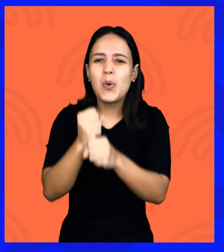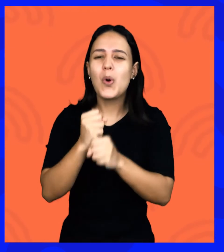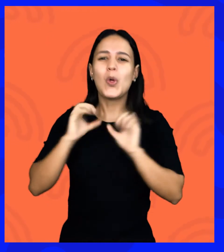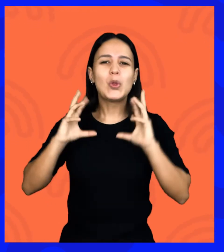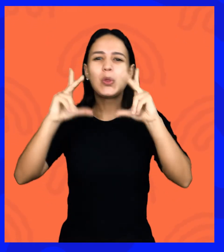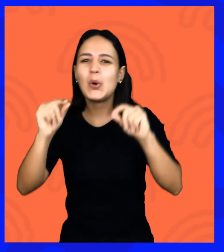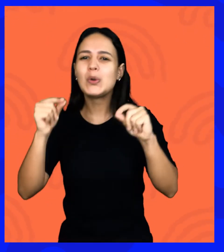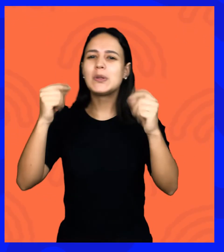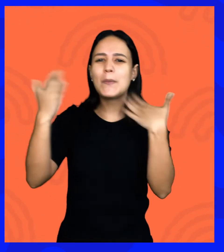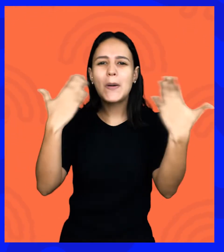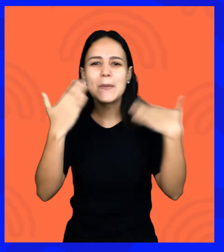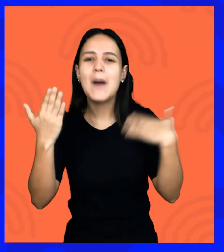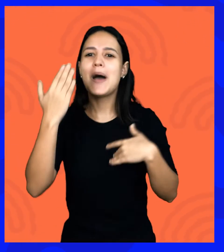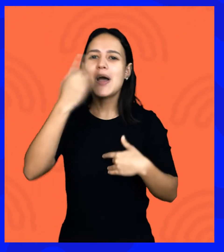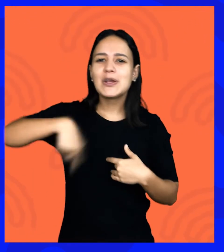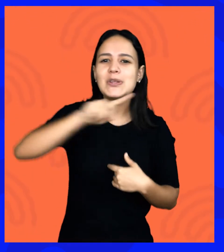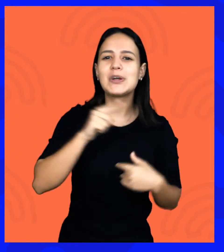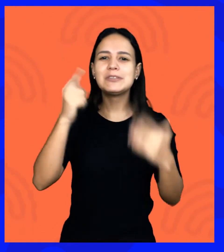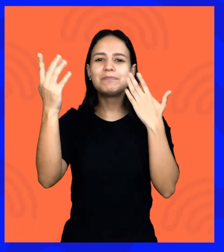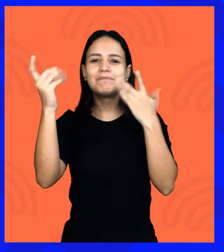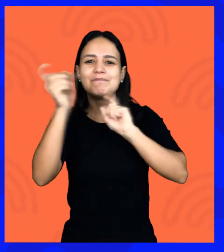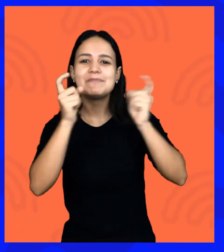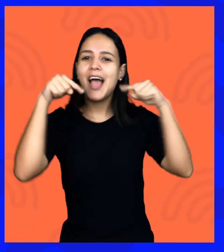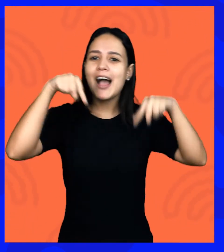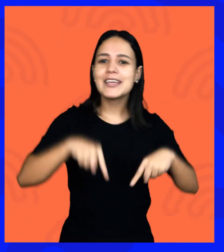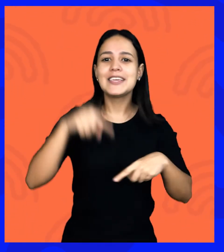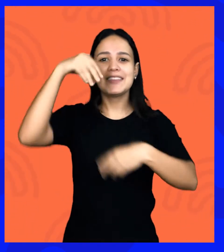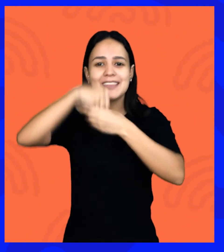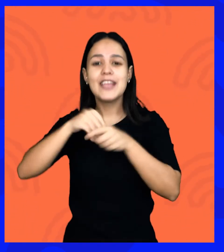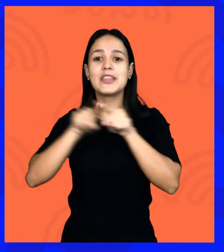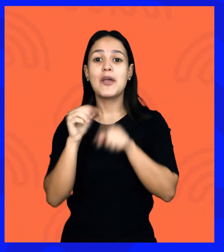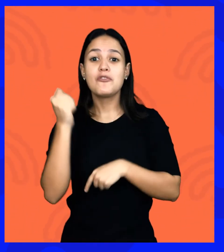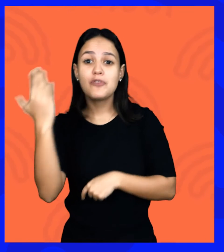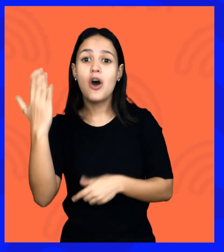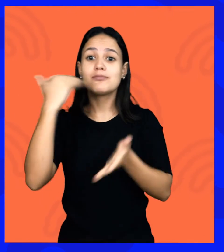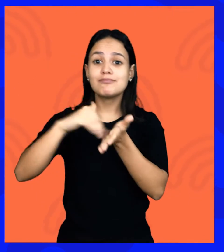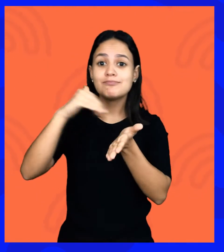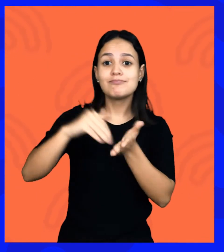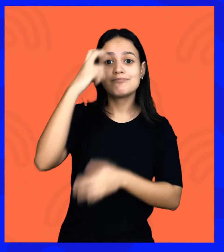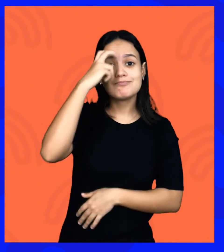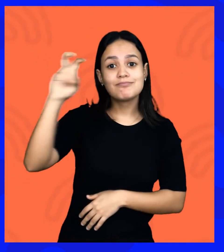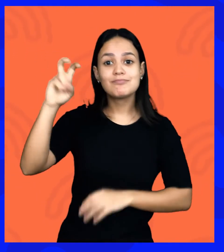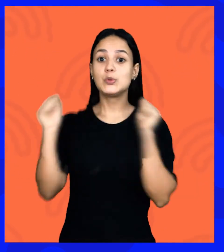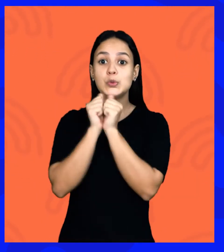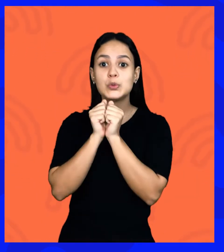estão sendo levantadas dentro e fora da Secretaria da Cultura junto aos agentes culturais. Formar esses